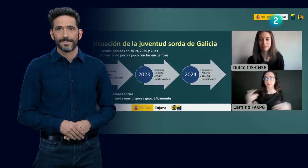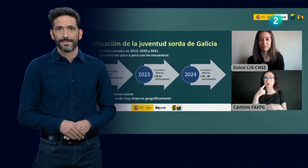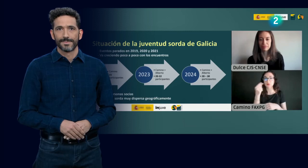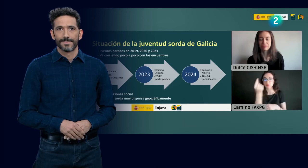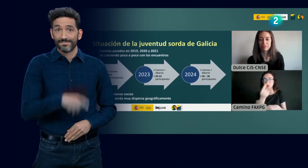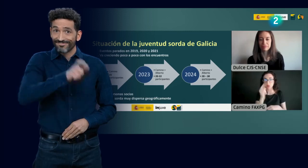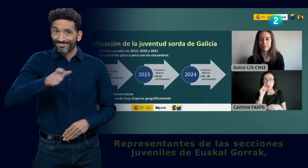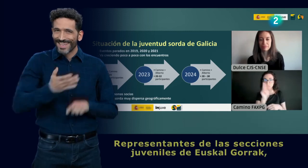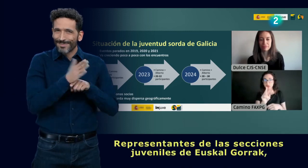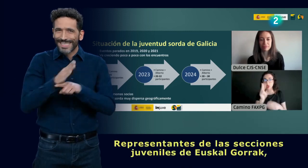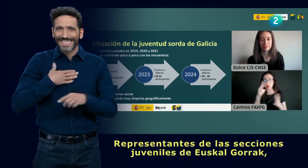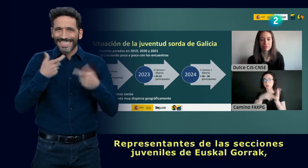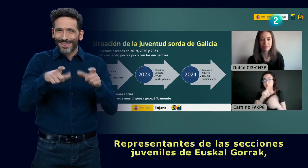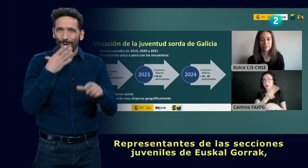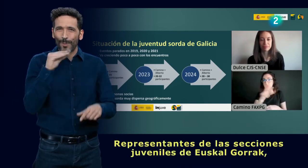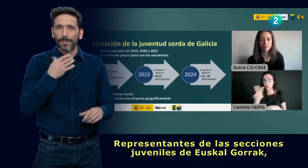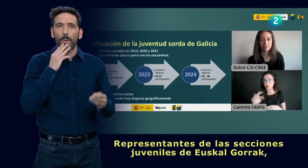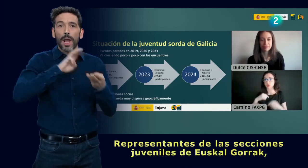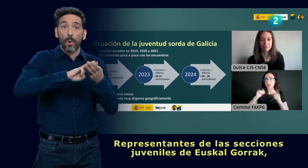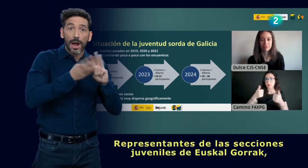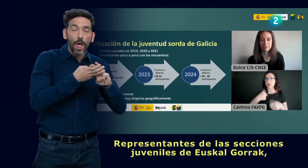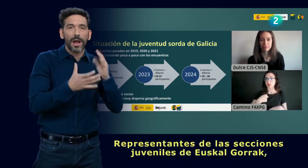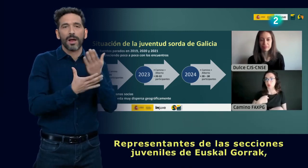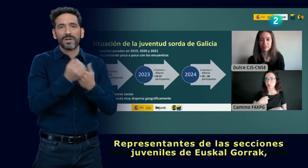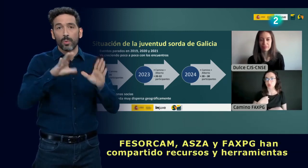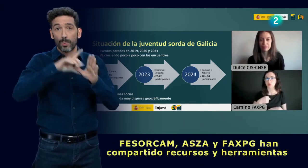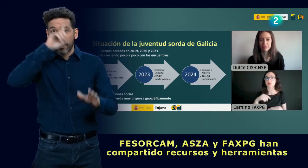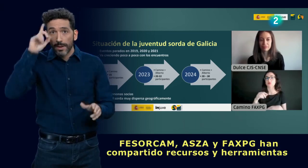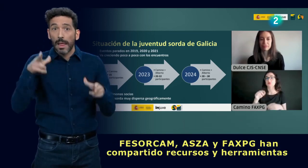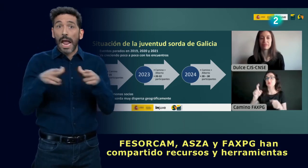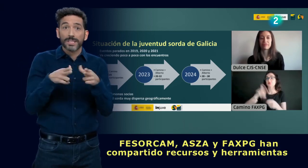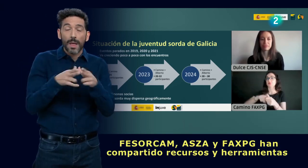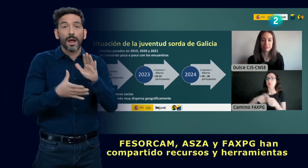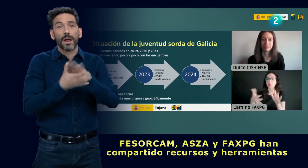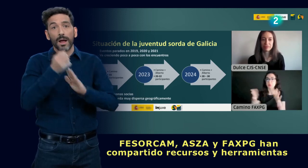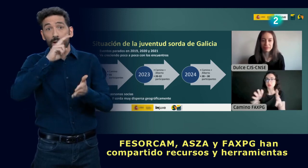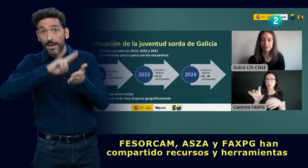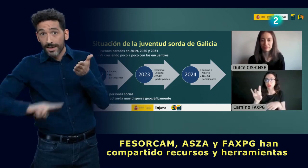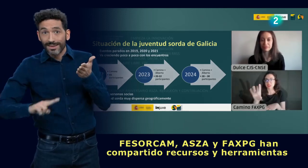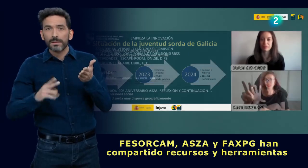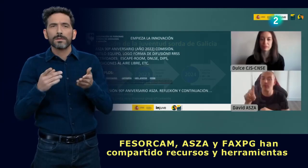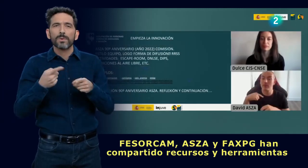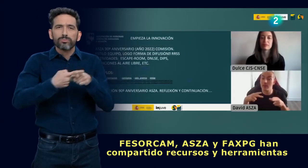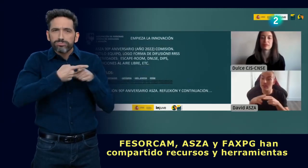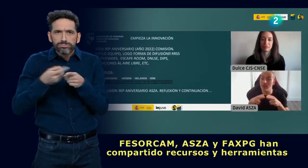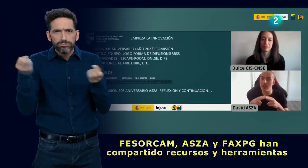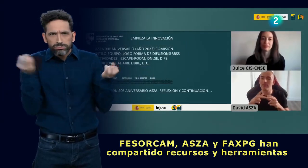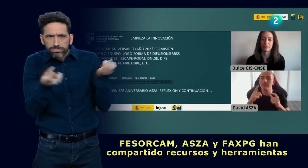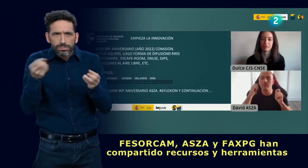Representantes de las secciones juveniles de Euskal Gorrak, Fesorkam, Assa y Faspagá han compartido recursos y